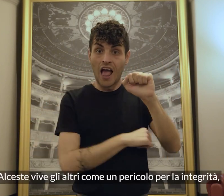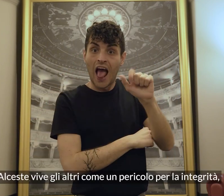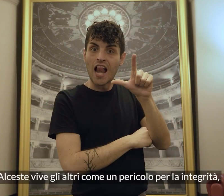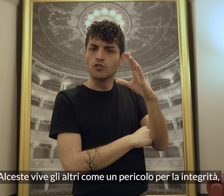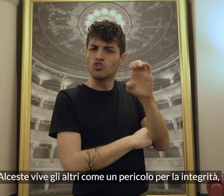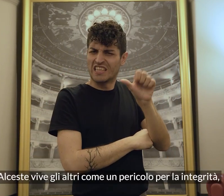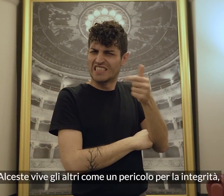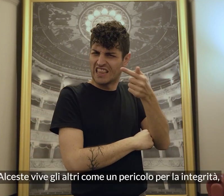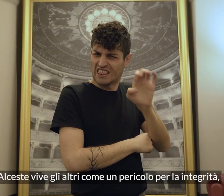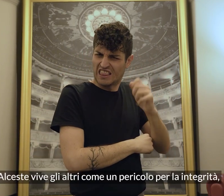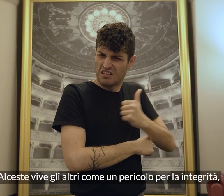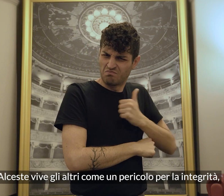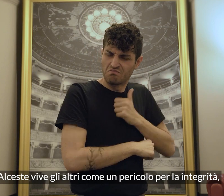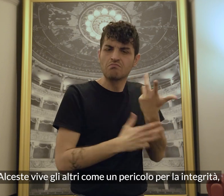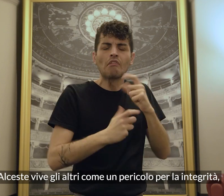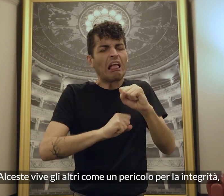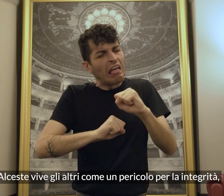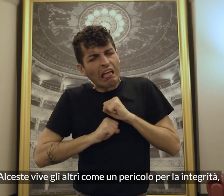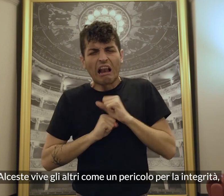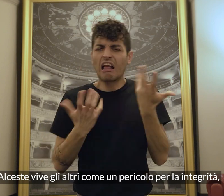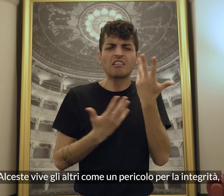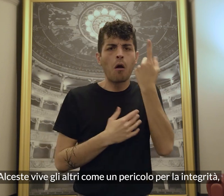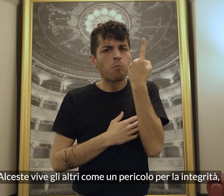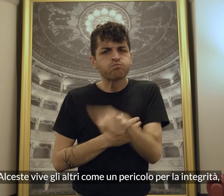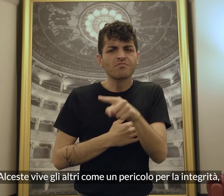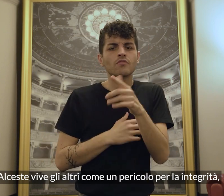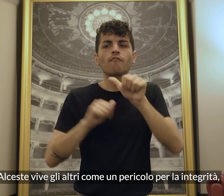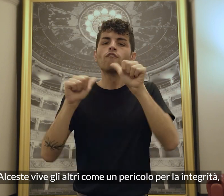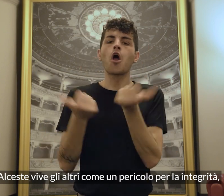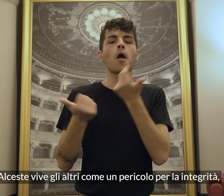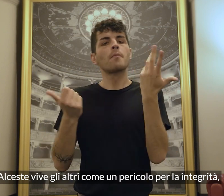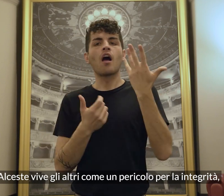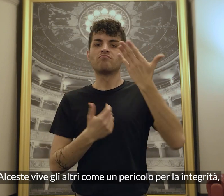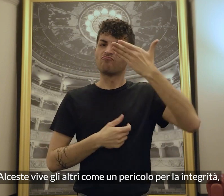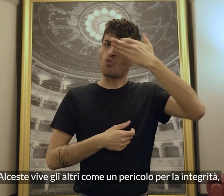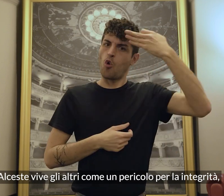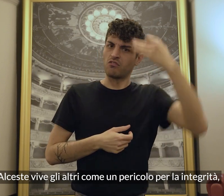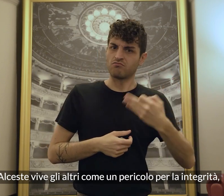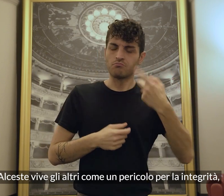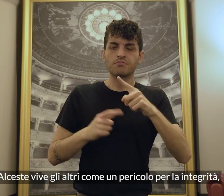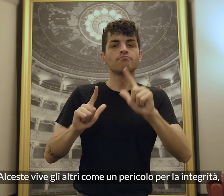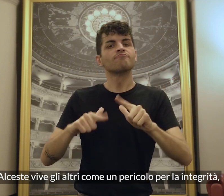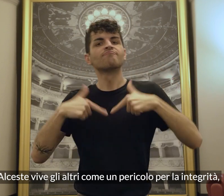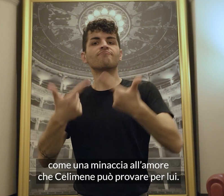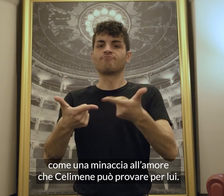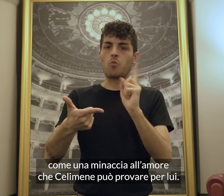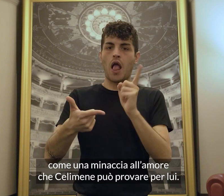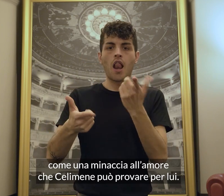Alceste vive gli altri come un pericolo per la sua integrità, come una